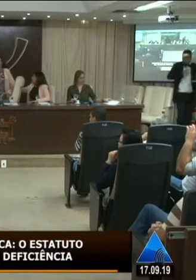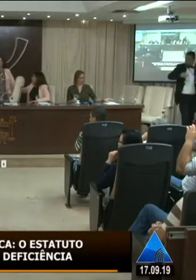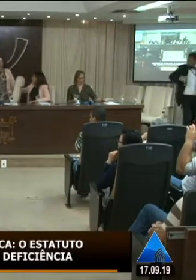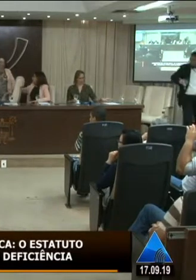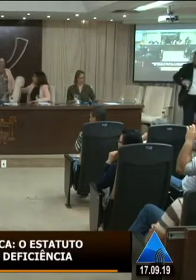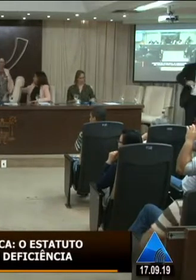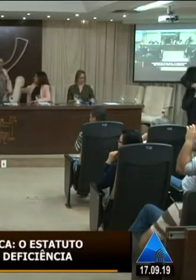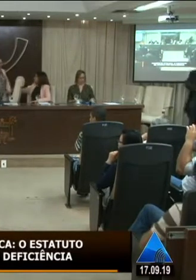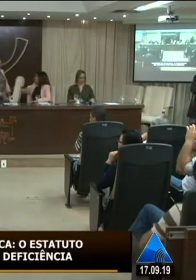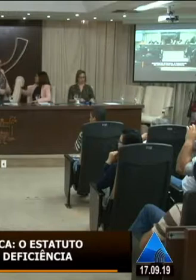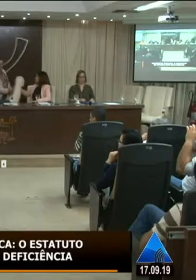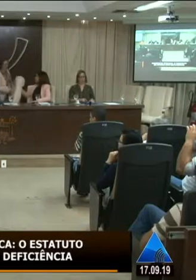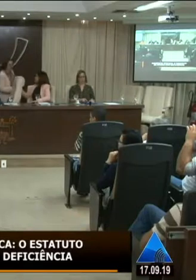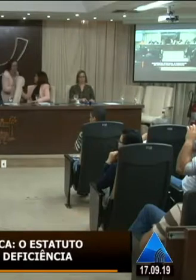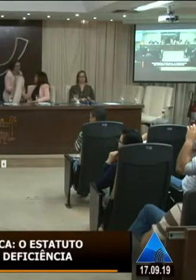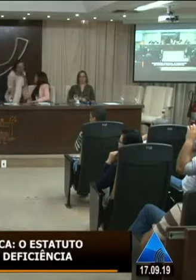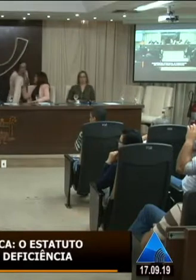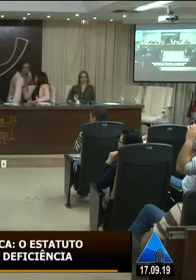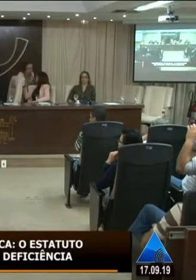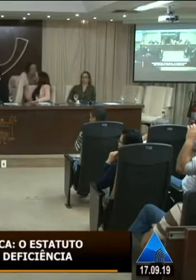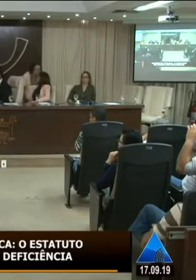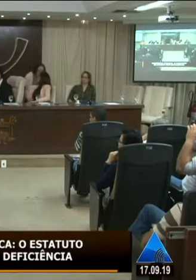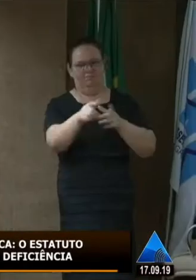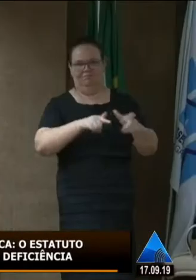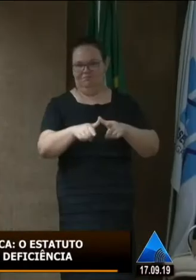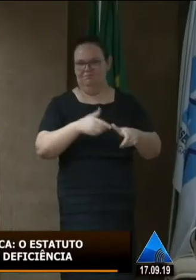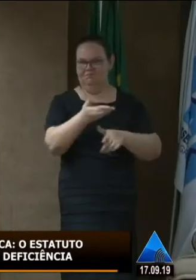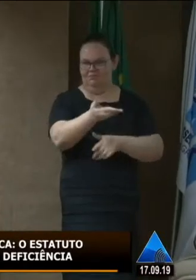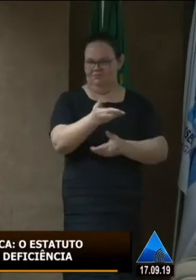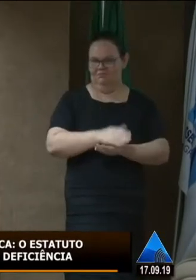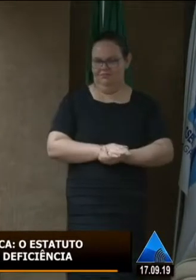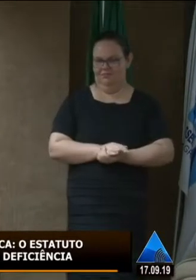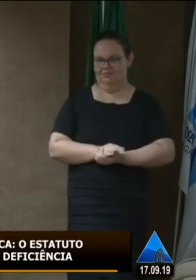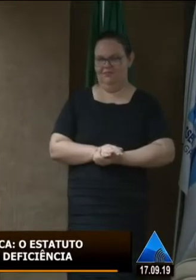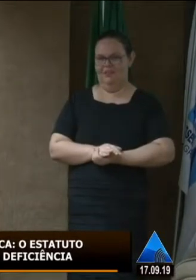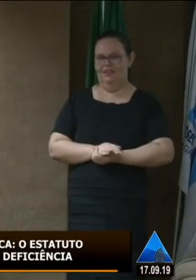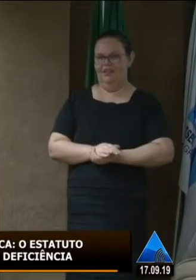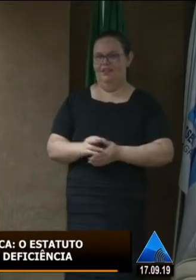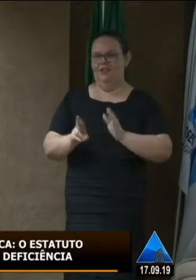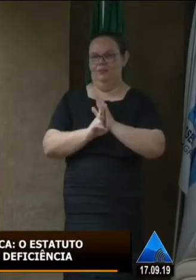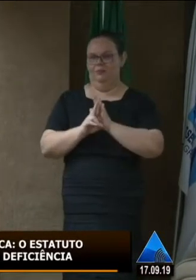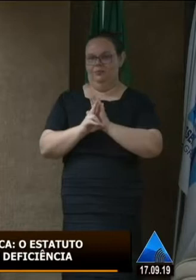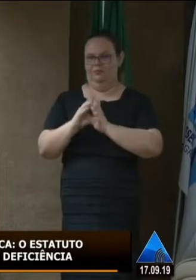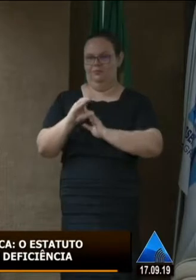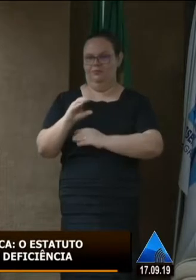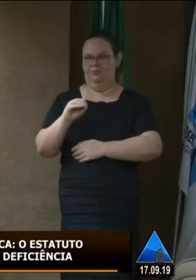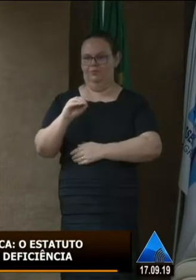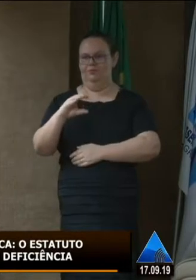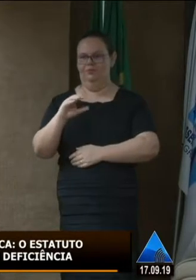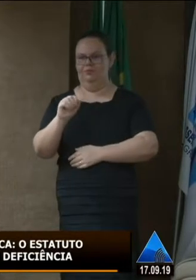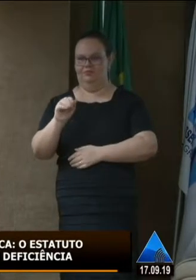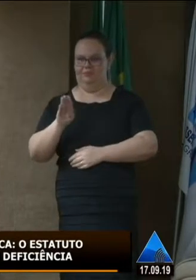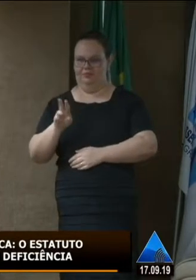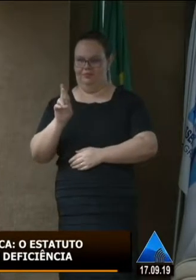Carmo e professor Joeran, que são meus colegas de trabalho. Venho representar o CAPRN, que é um centro de